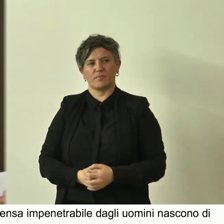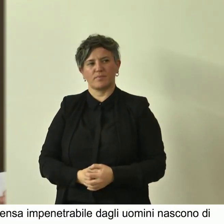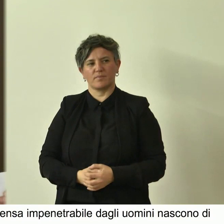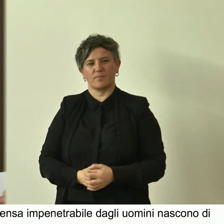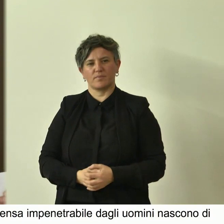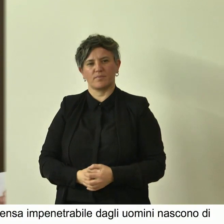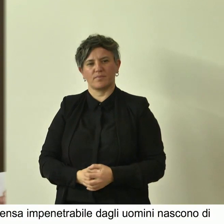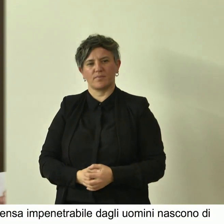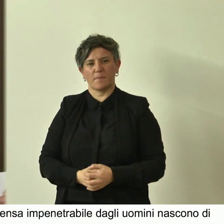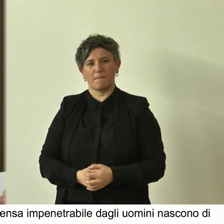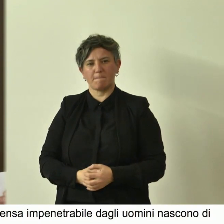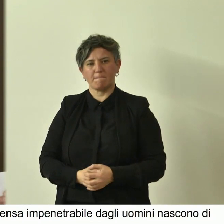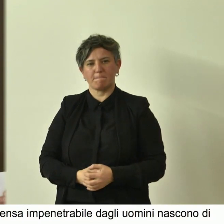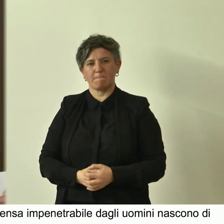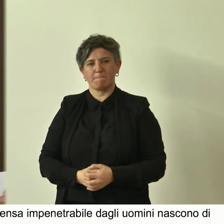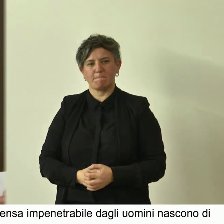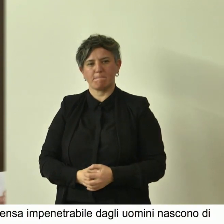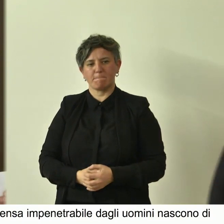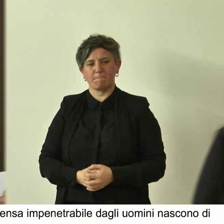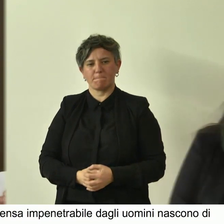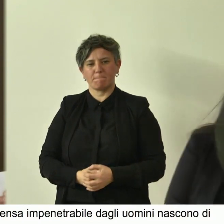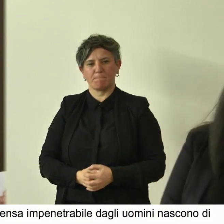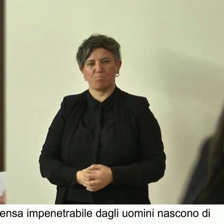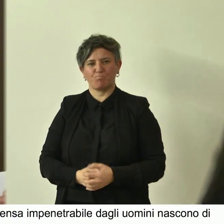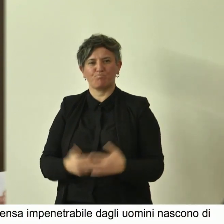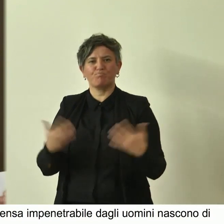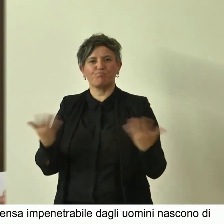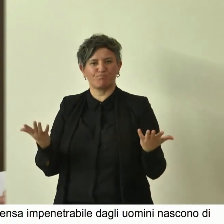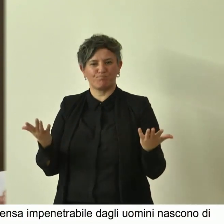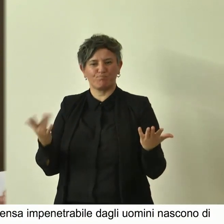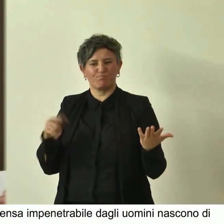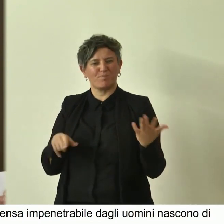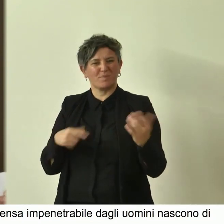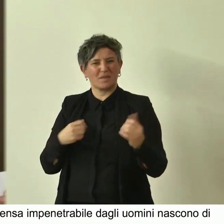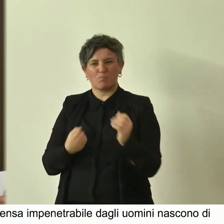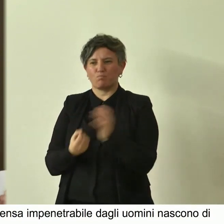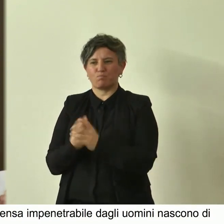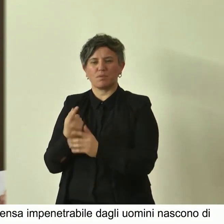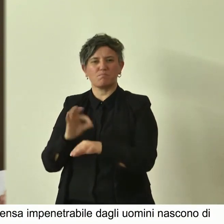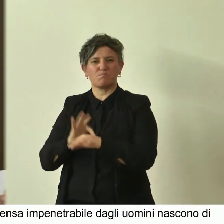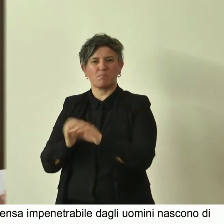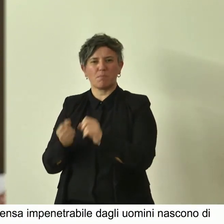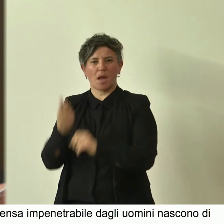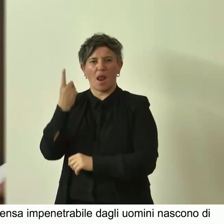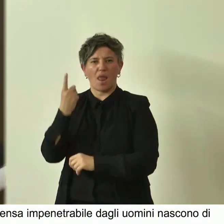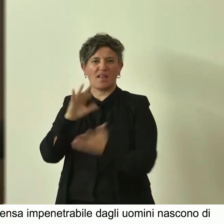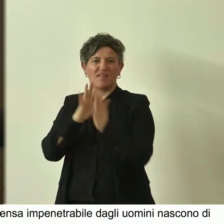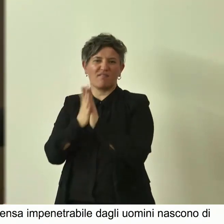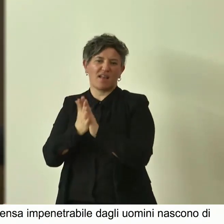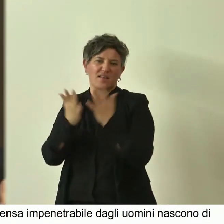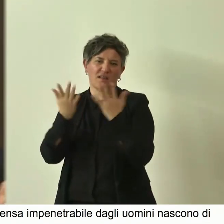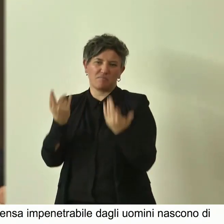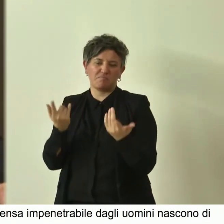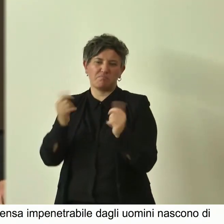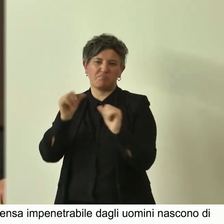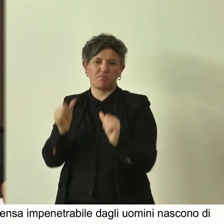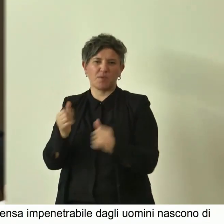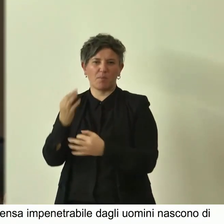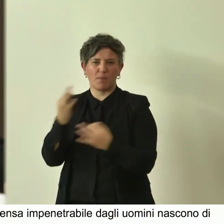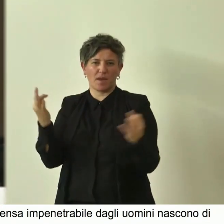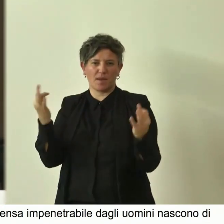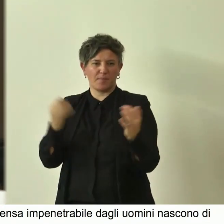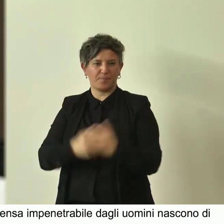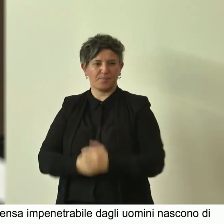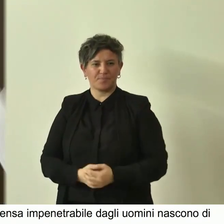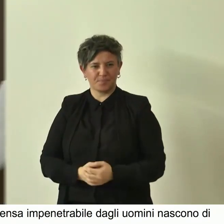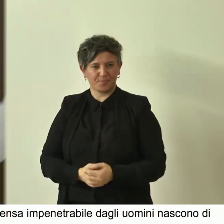adorare distrattamente da un possibile male può anche sorgere un innegabile bene e questo facciamo un bel augurio